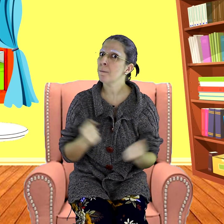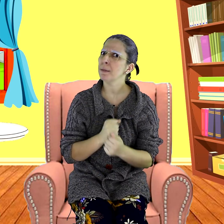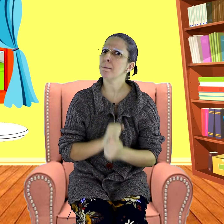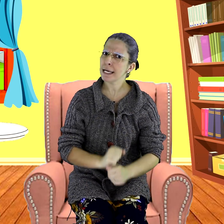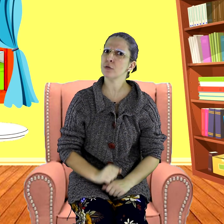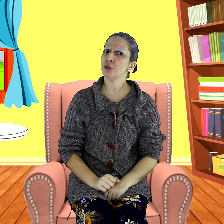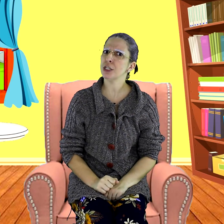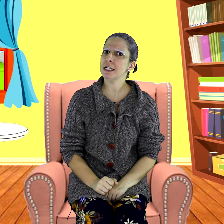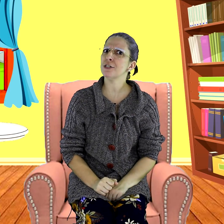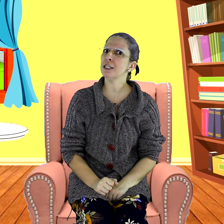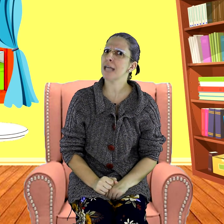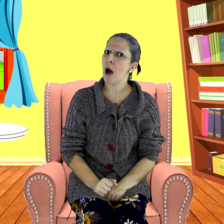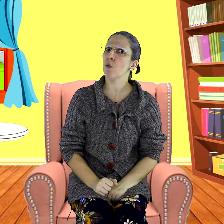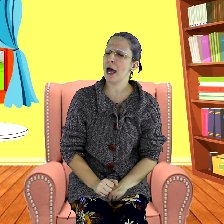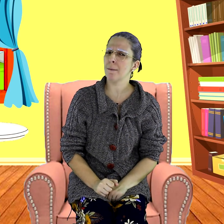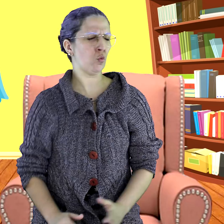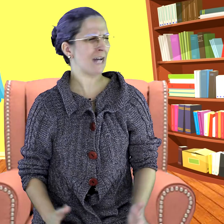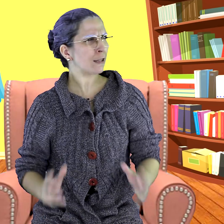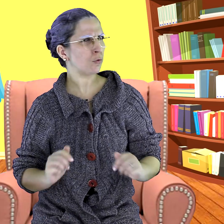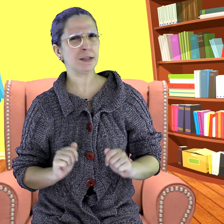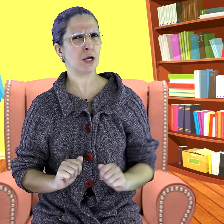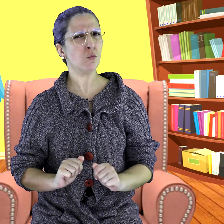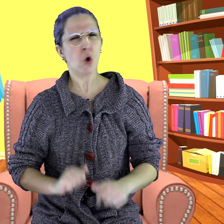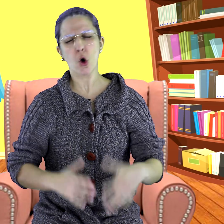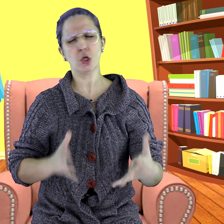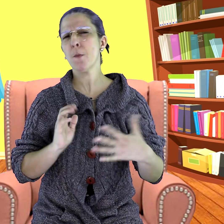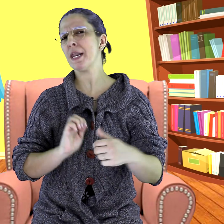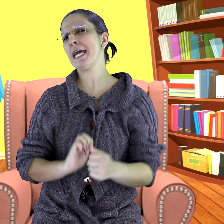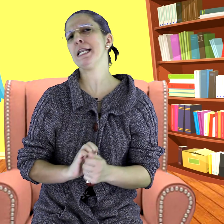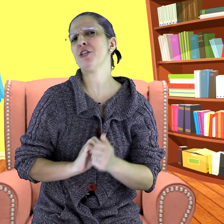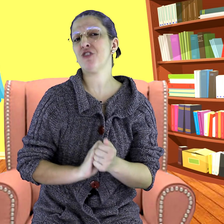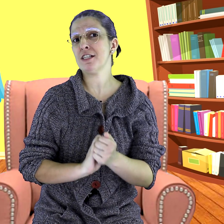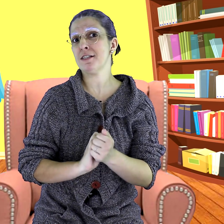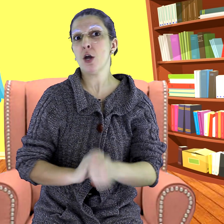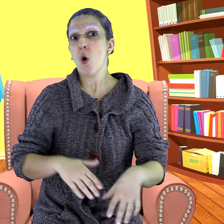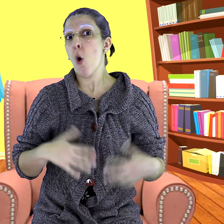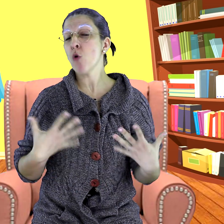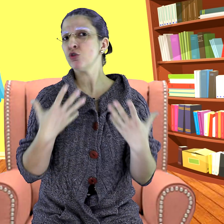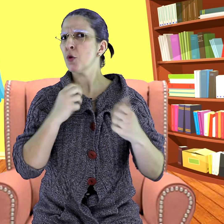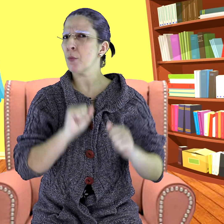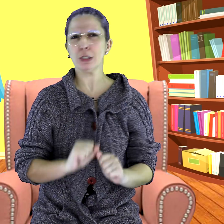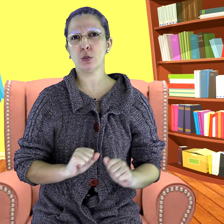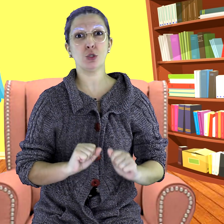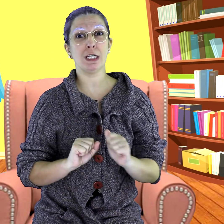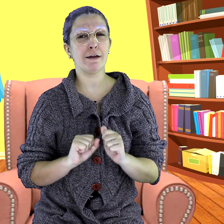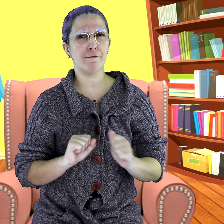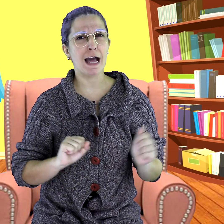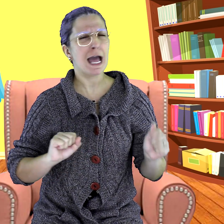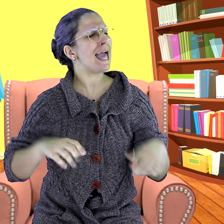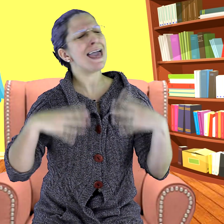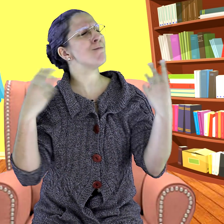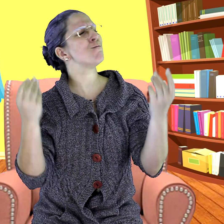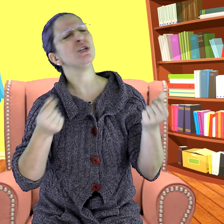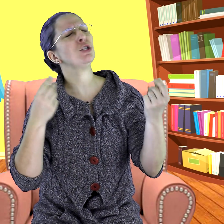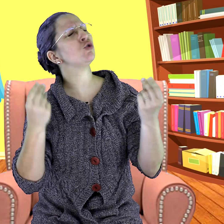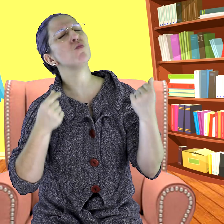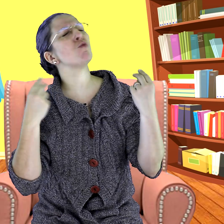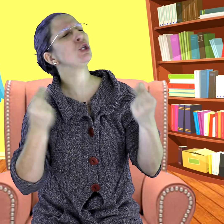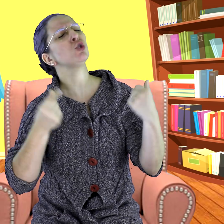primeiro dia de aula. O gato então olhou para ele e disse, onde eu posso te levar? É muito, muito,